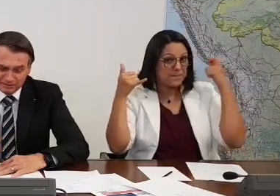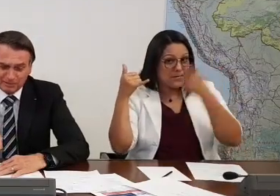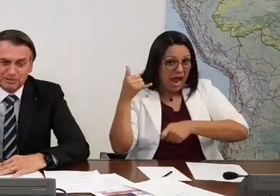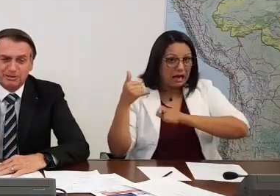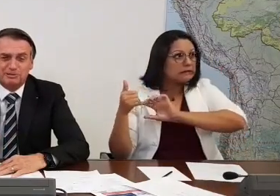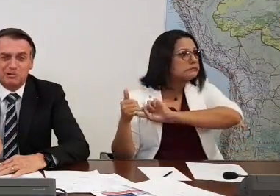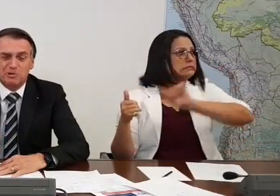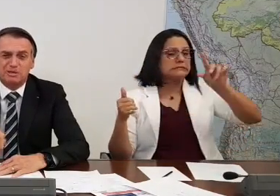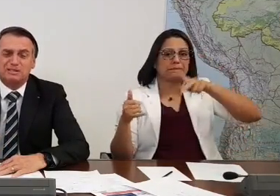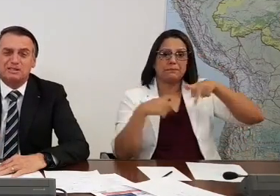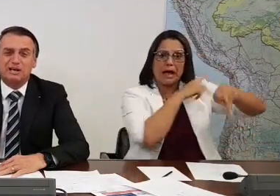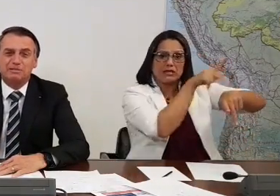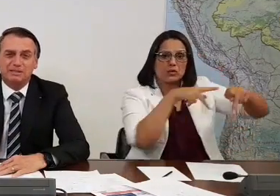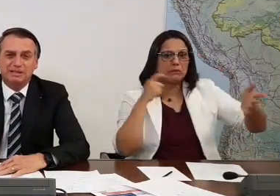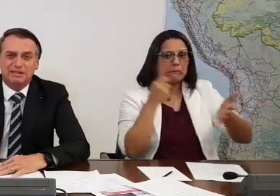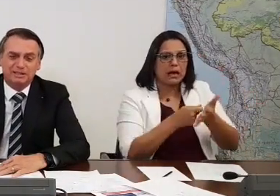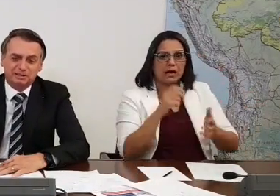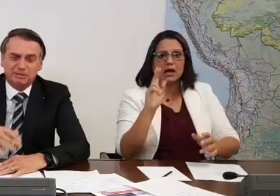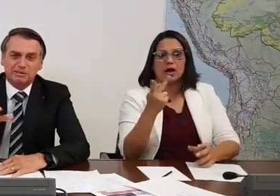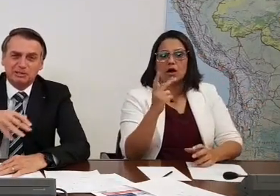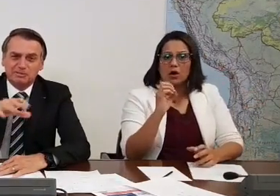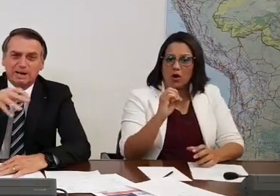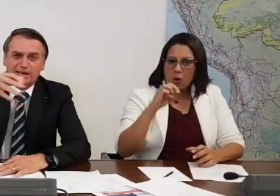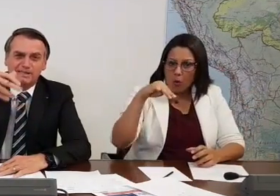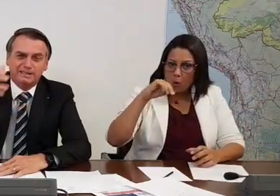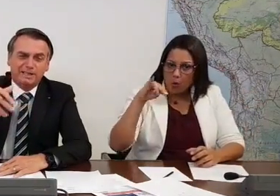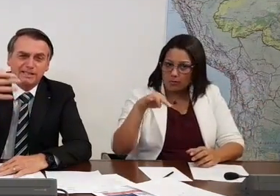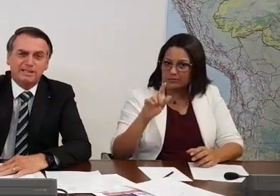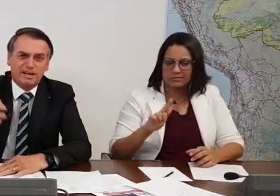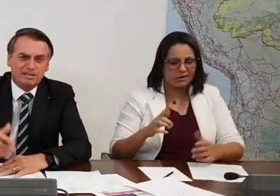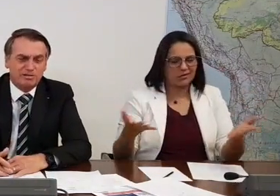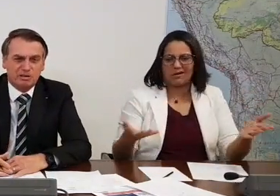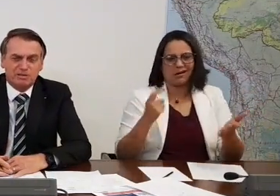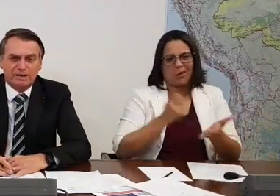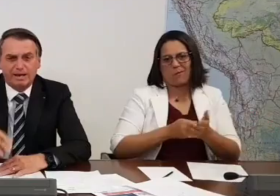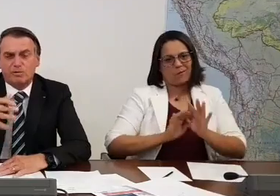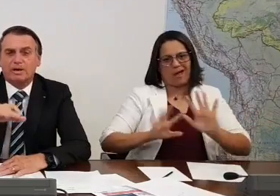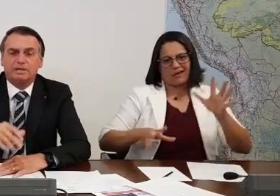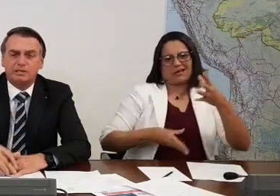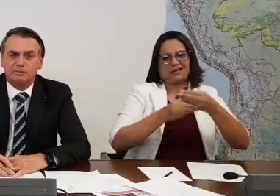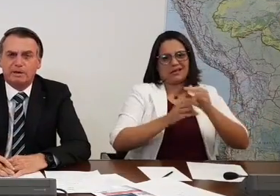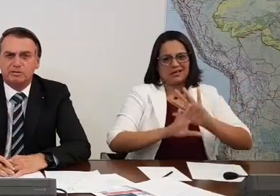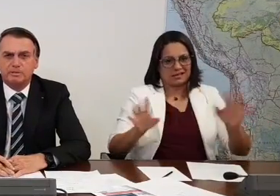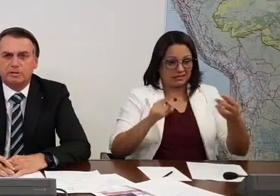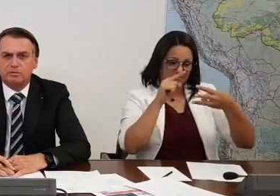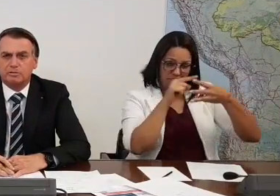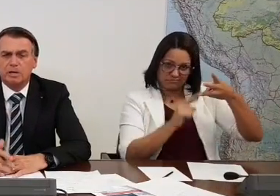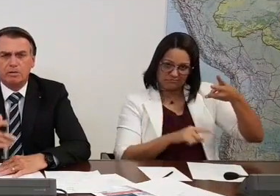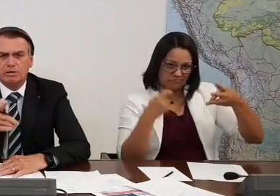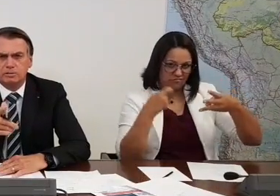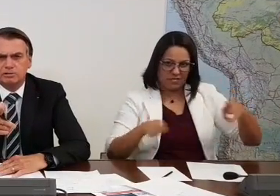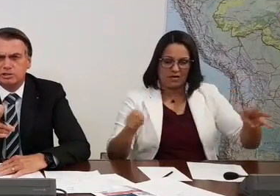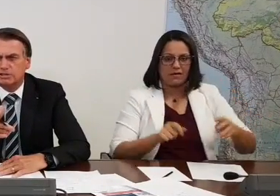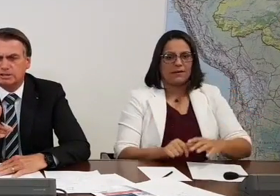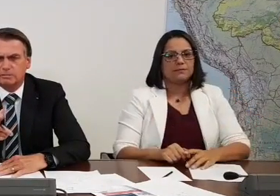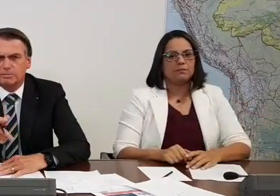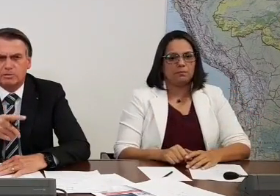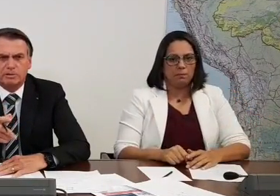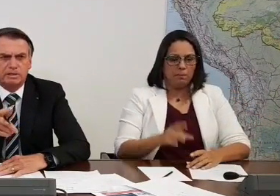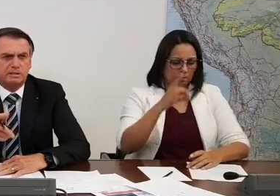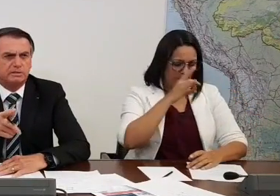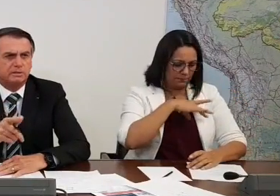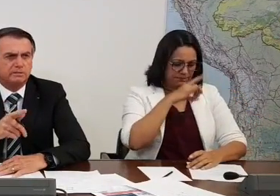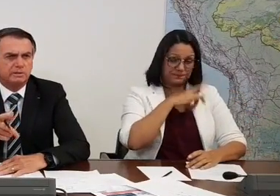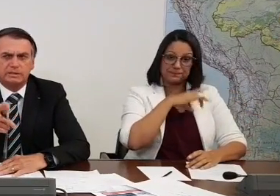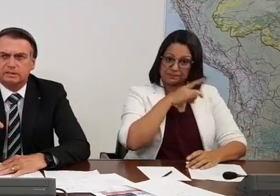legal? Se fizermos ontem o acordo, assinamos, então você não paga esse extra no seu celular em qualquer desses países no Mercosul. Eu acho que no Chile já temos